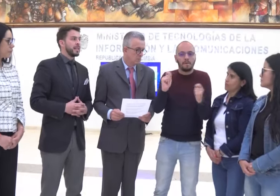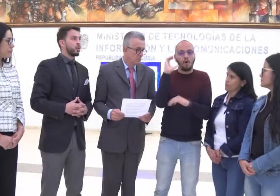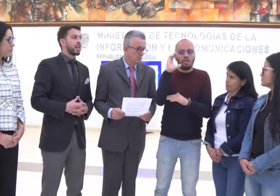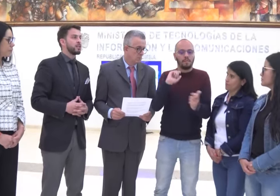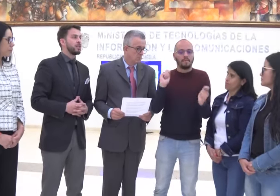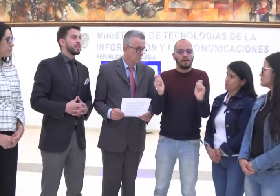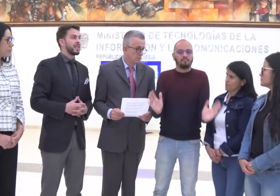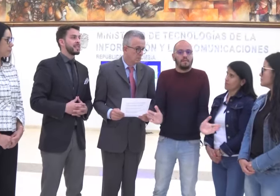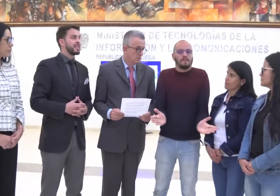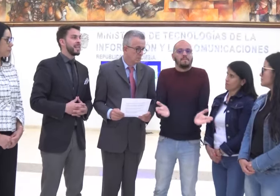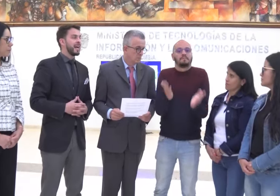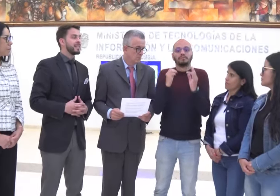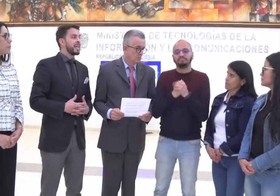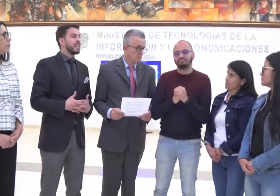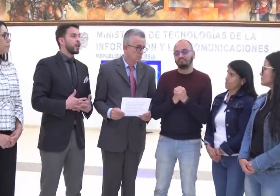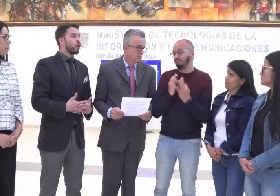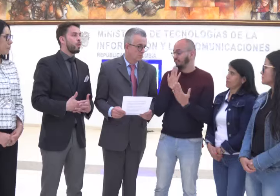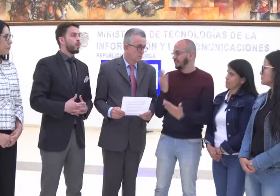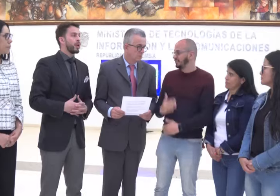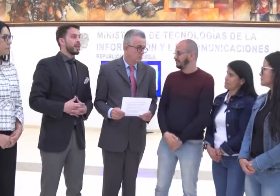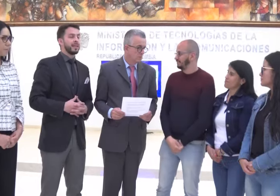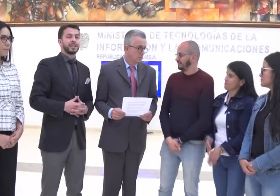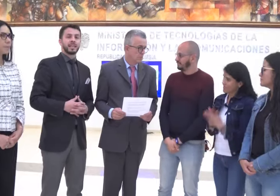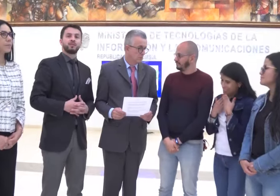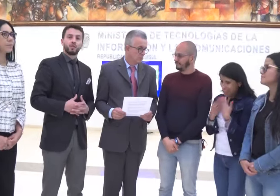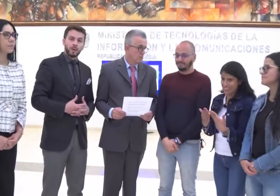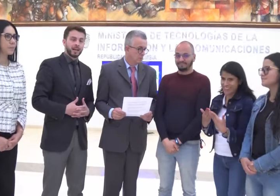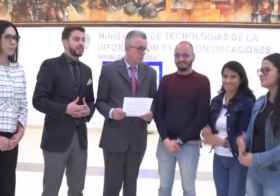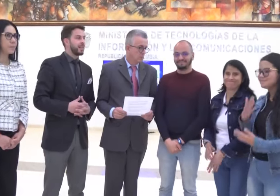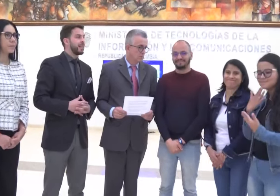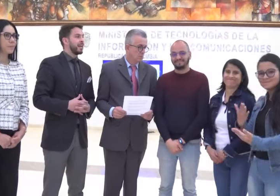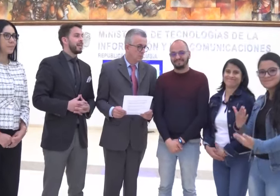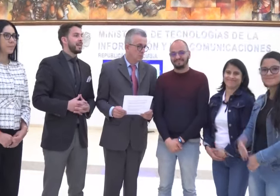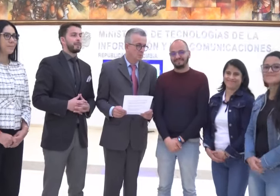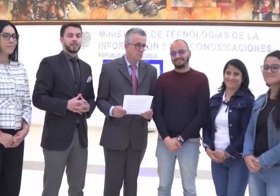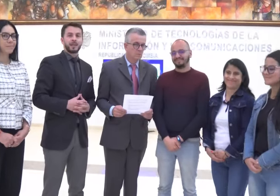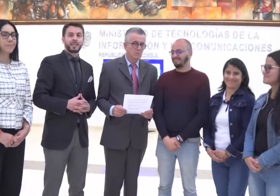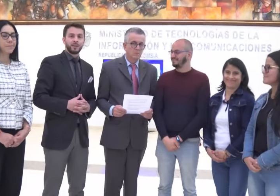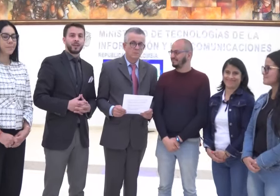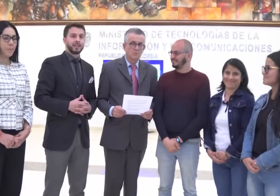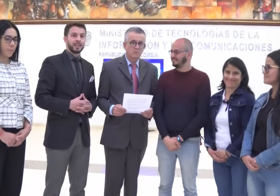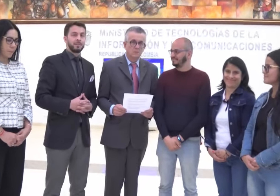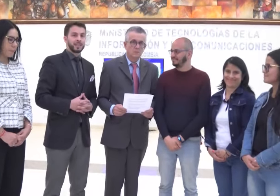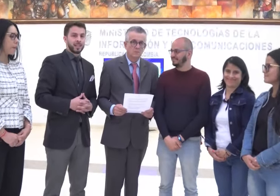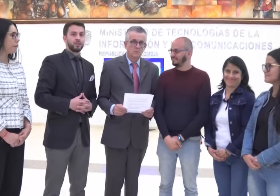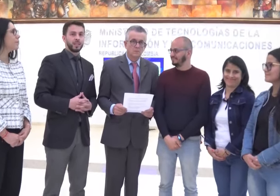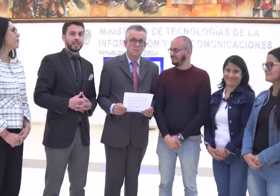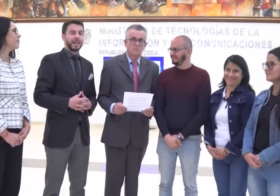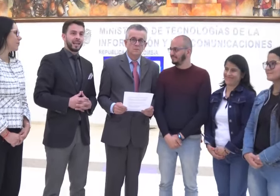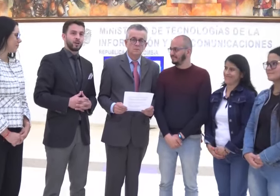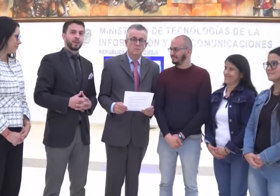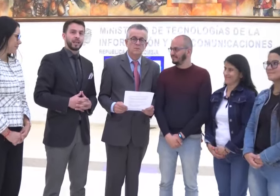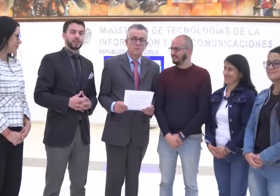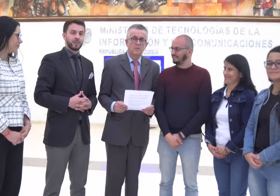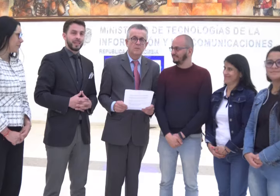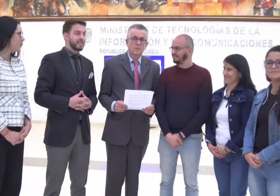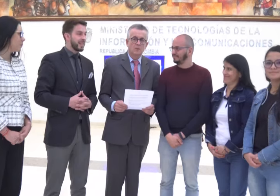de cuáles son nuestras necesidades y de cómo puede transformarse la perspectiva del Ministerio TIC en la comunidad sorda. Gracias.